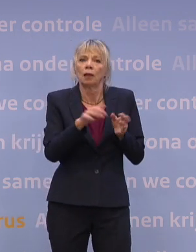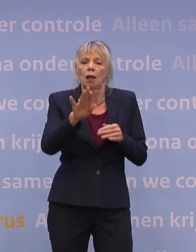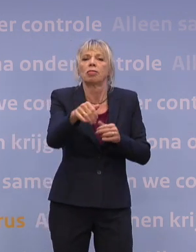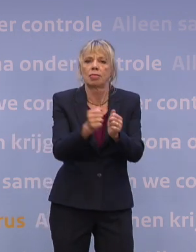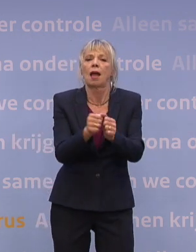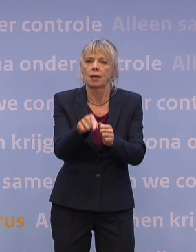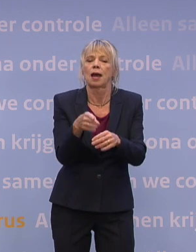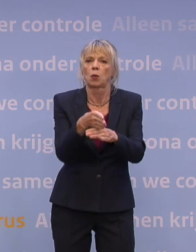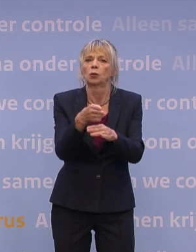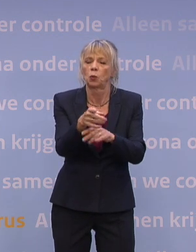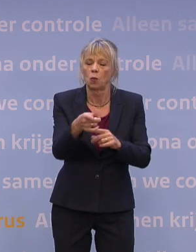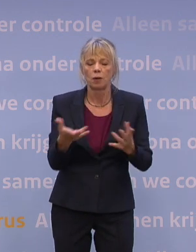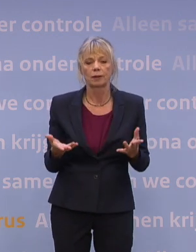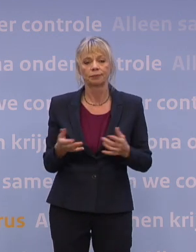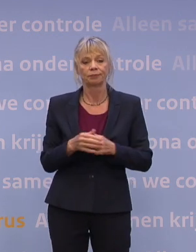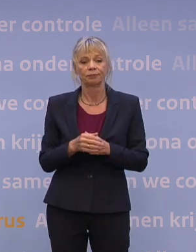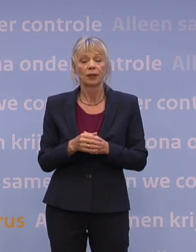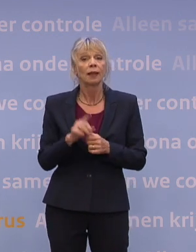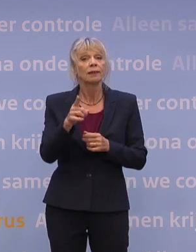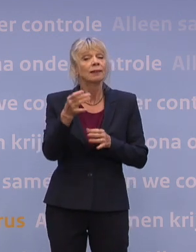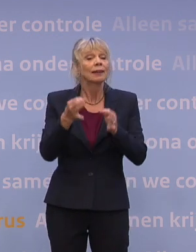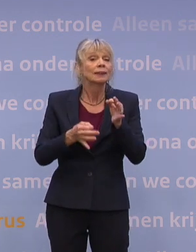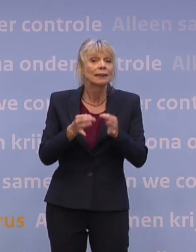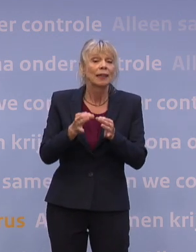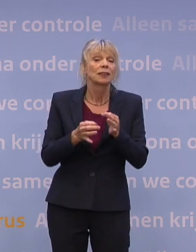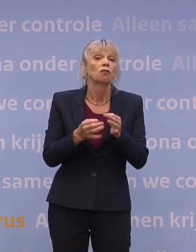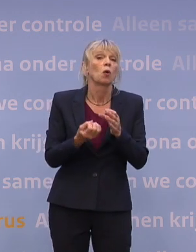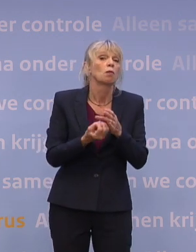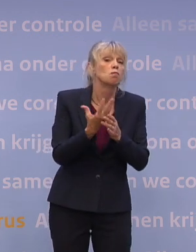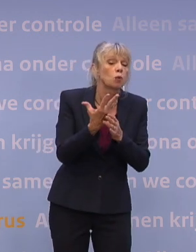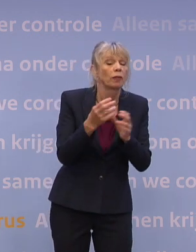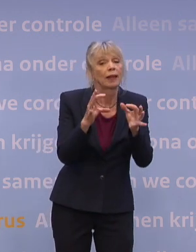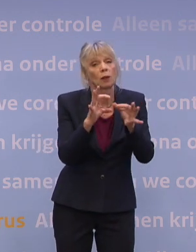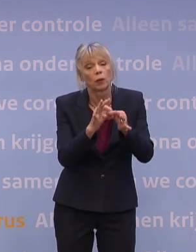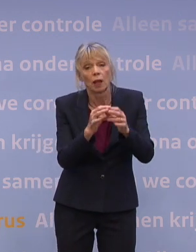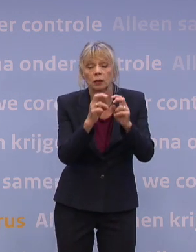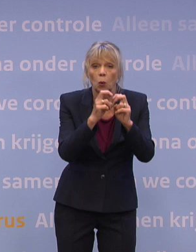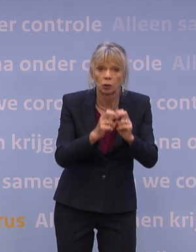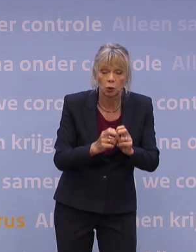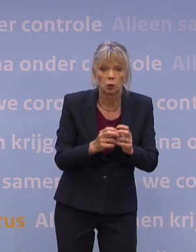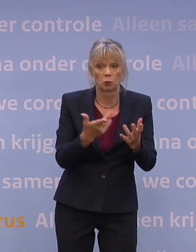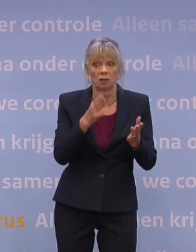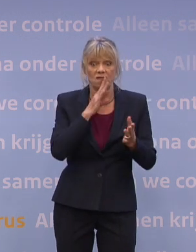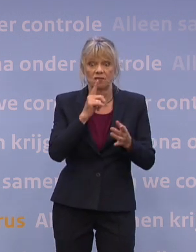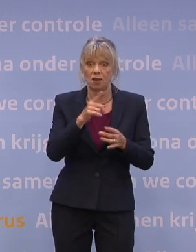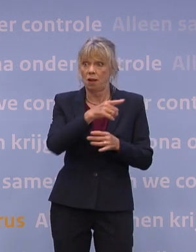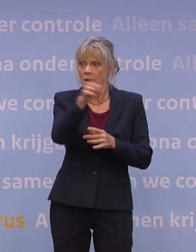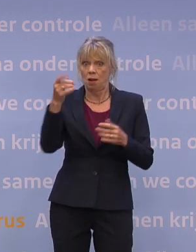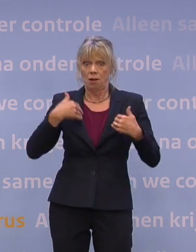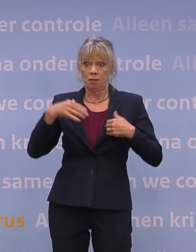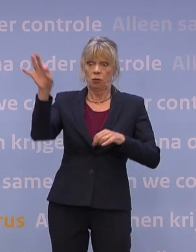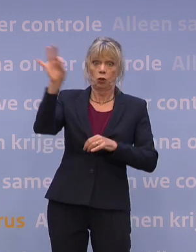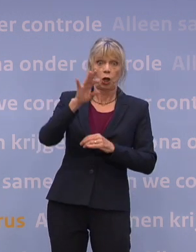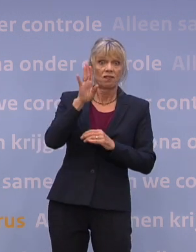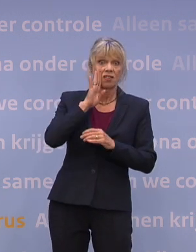Nou, testen en bron- en contactonderzoek blijft natuurlijk heel erg belangrijk. Die dijkbewaking van net na de zomer, van iedereen die terugkomt van vakantie, allemaal testen voordat je weer